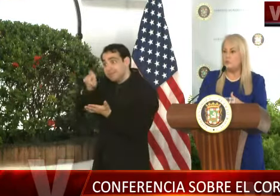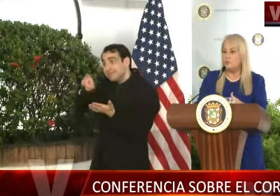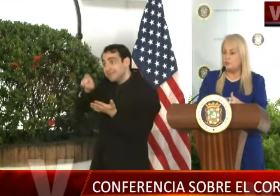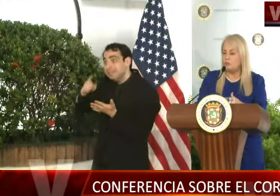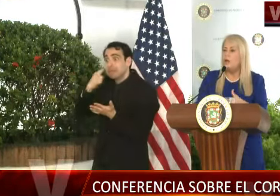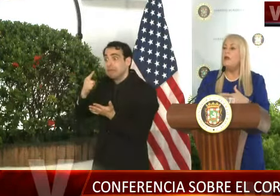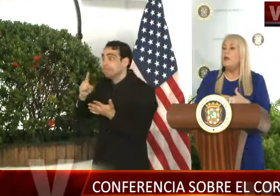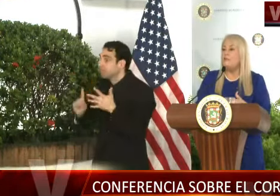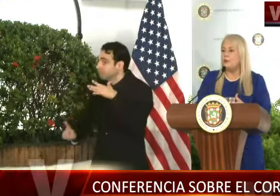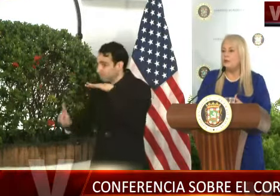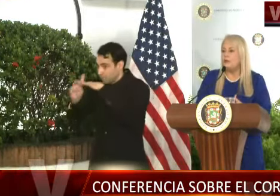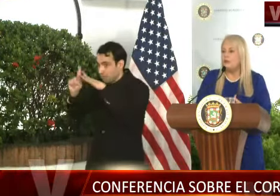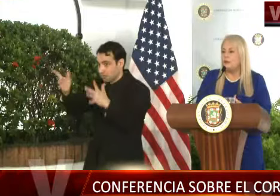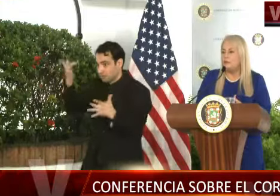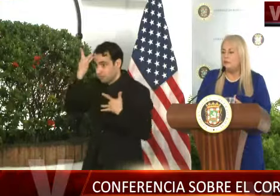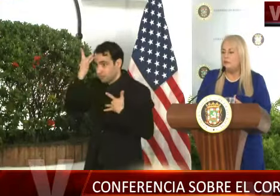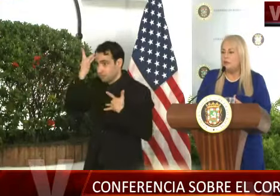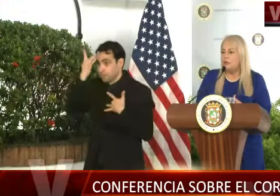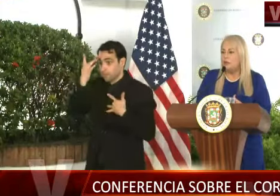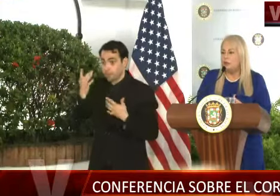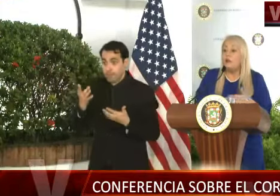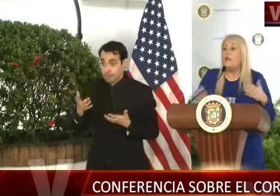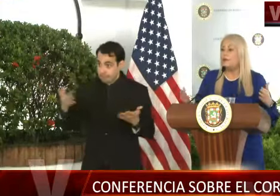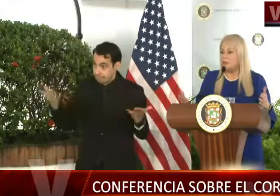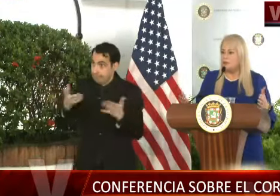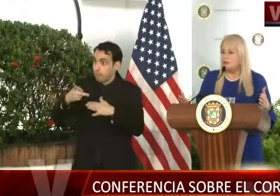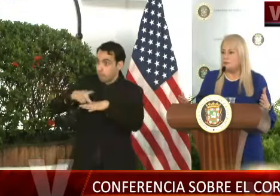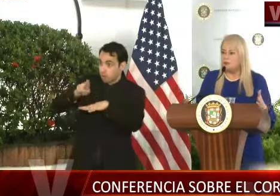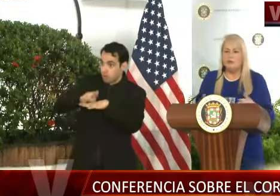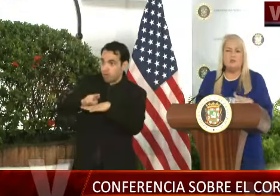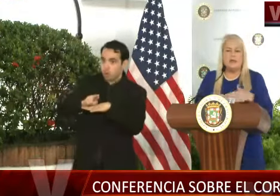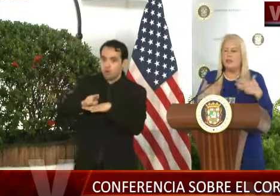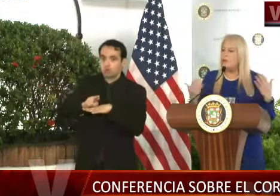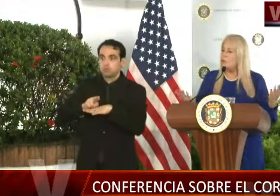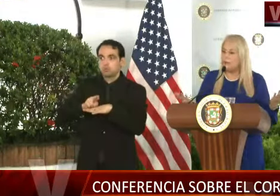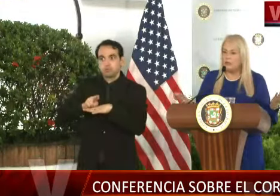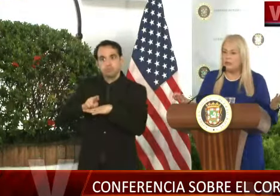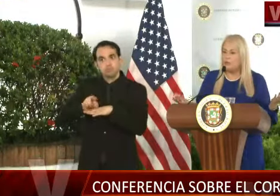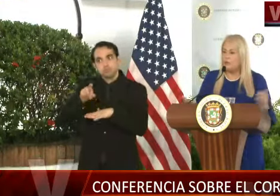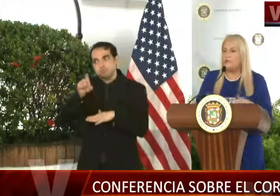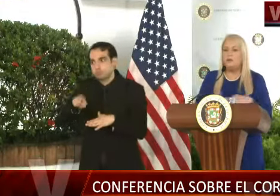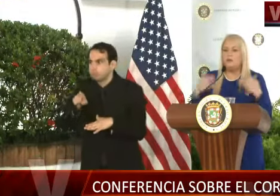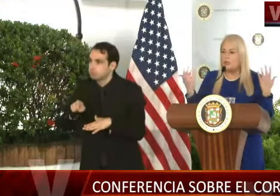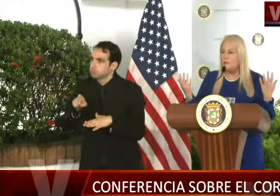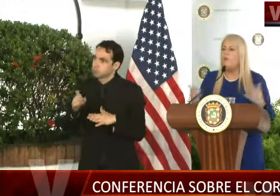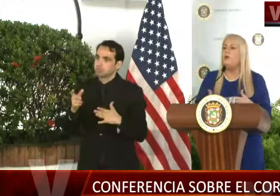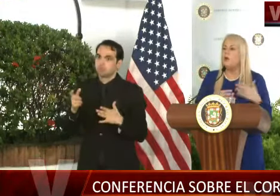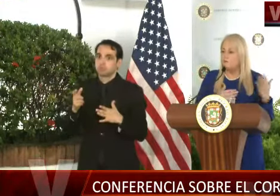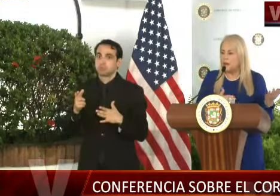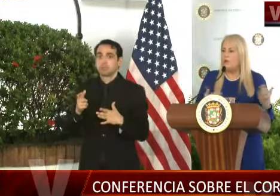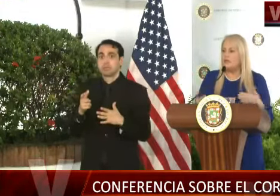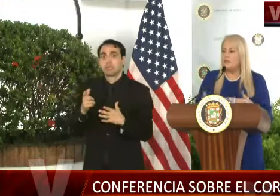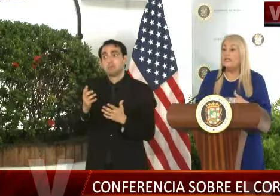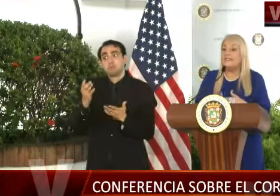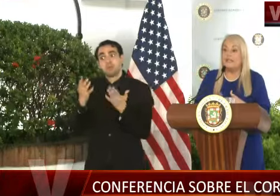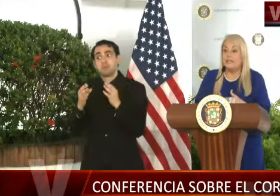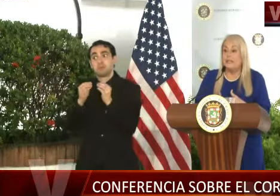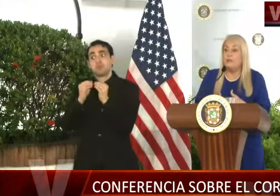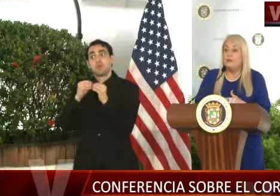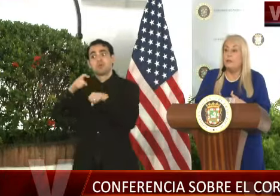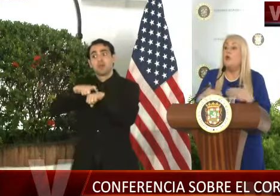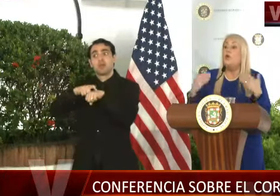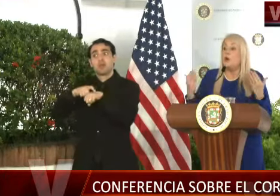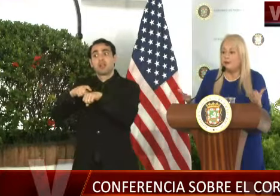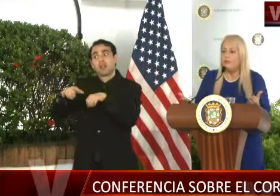de surgir la situación en Puerto Rico lo antes posible. Ellos nos han proyectado quizás unos tiempos, vamos a hacer que